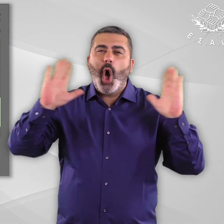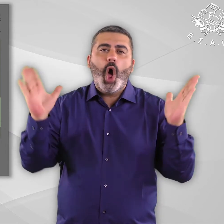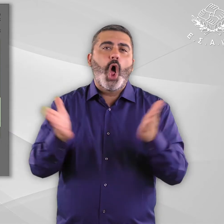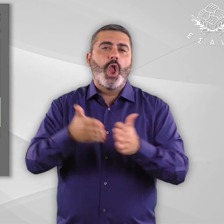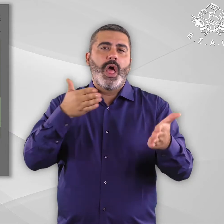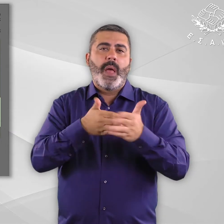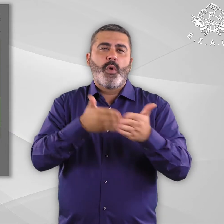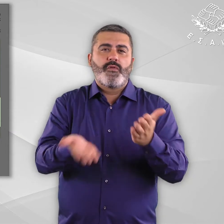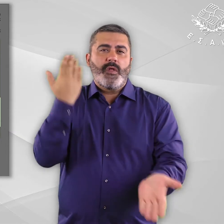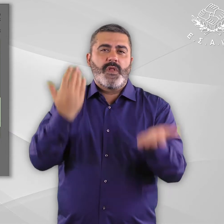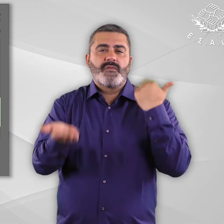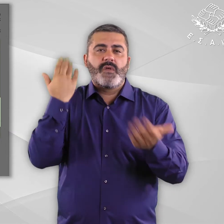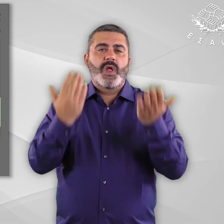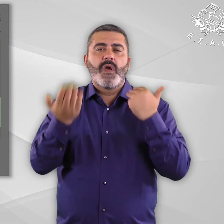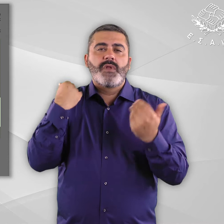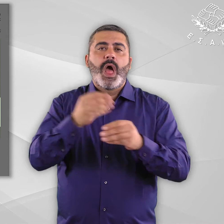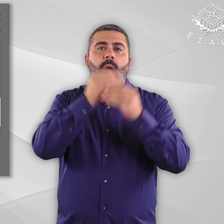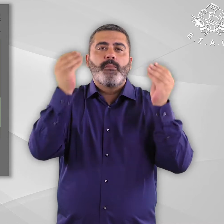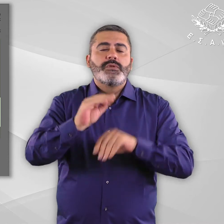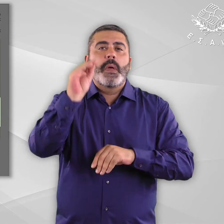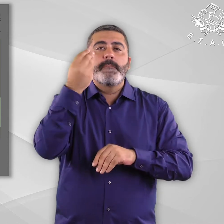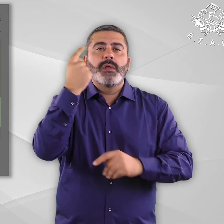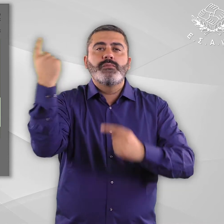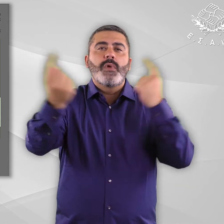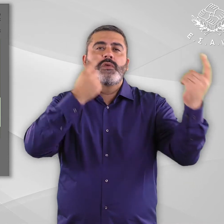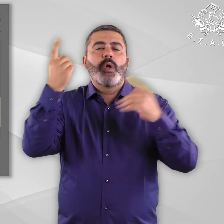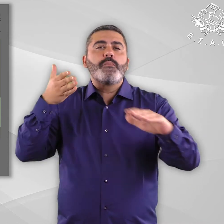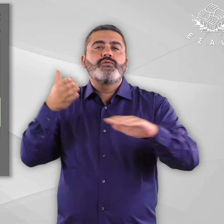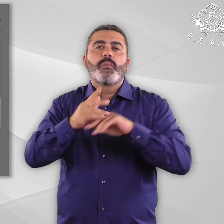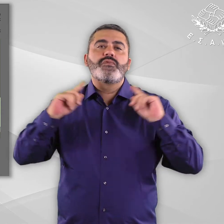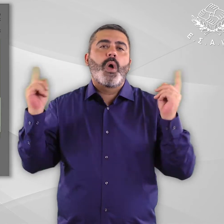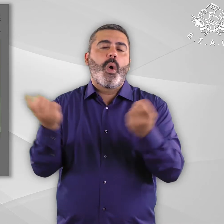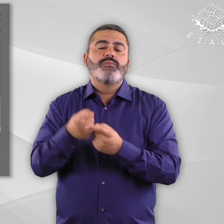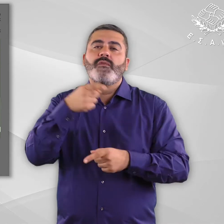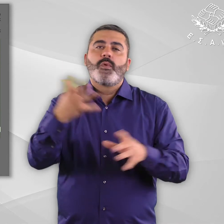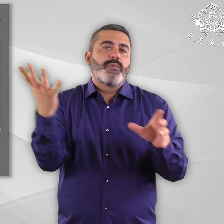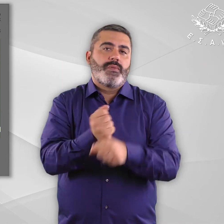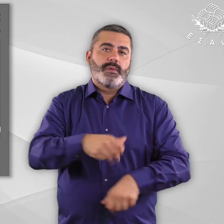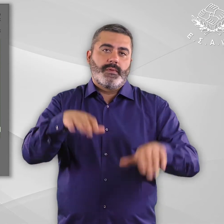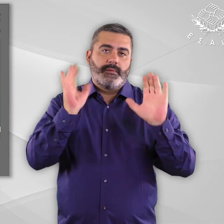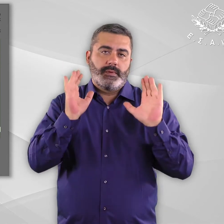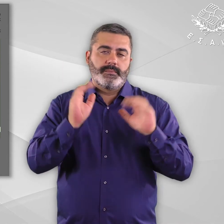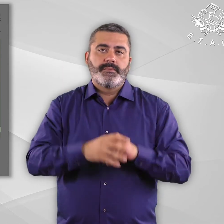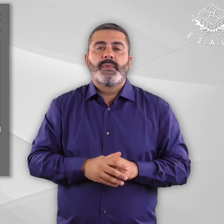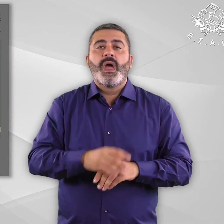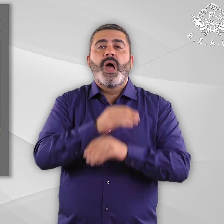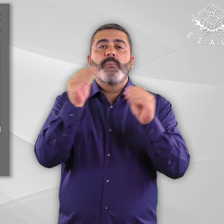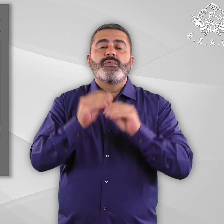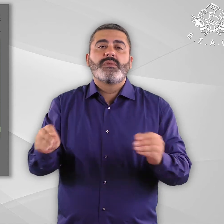των υφιστάμενων εμποδίων και σε ένα πολιτιστικό περιβάλλον προσβάσιμο σε όλους. Το θεσμικό πλαίσιο θέτει ελάχιστες προϋποθέσεις